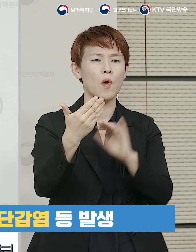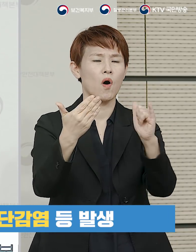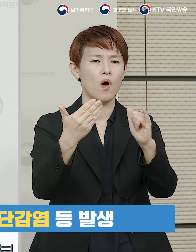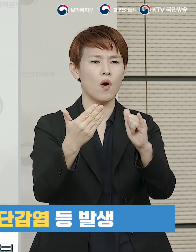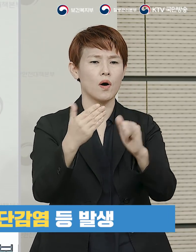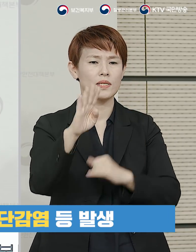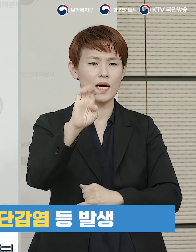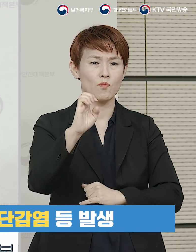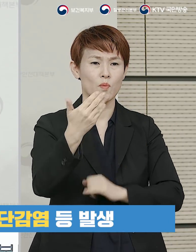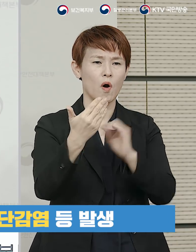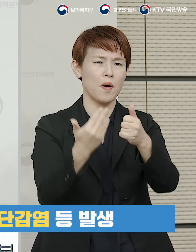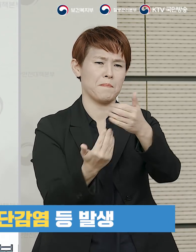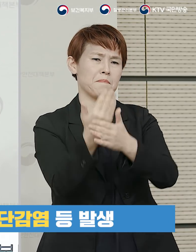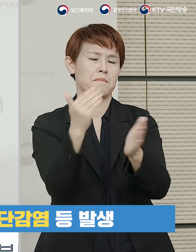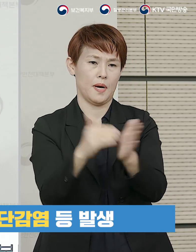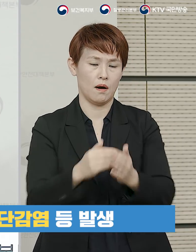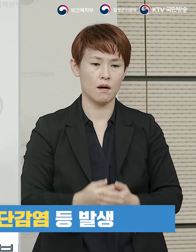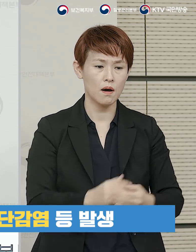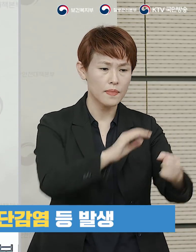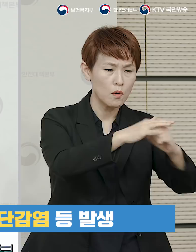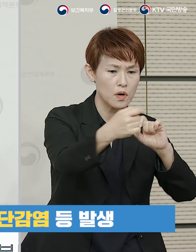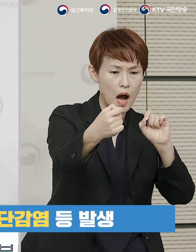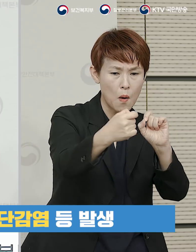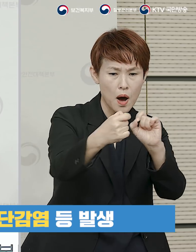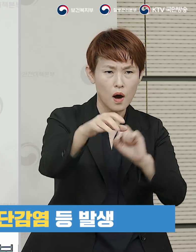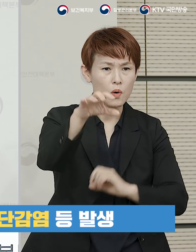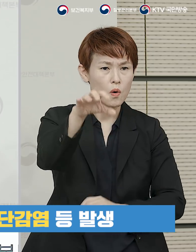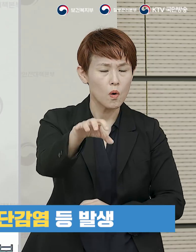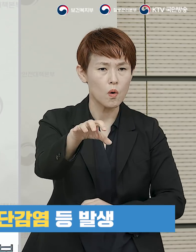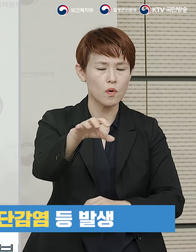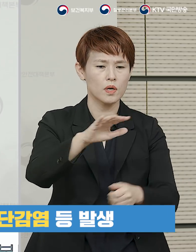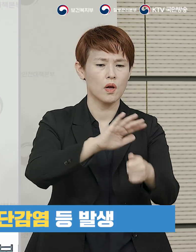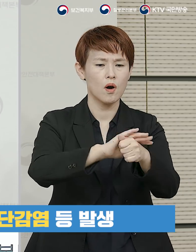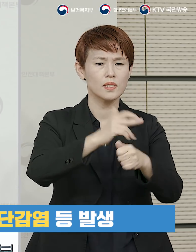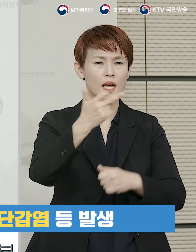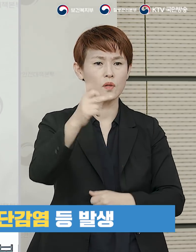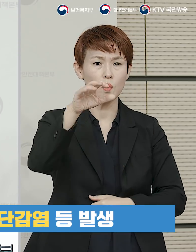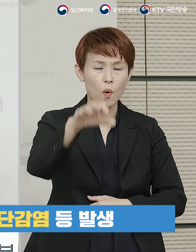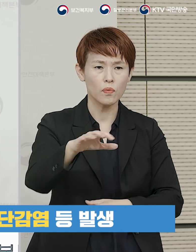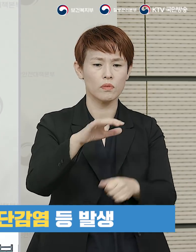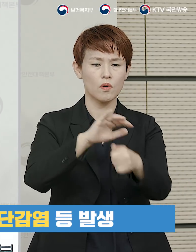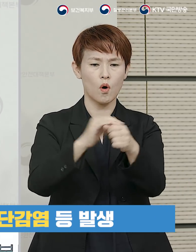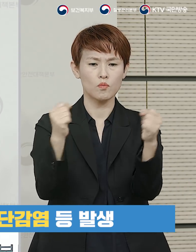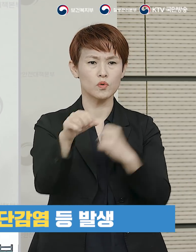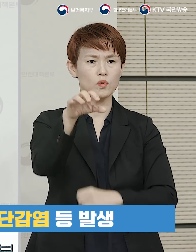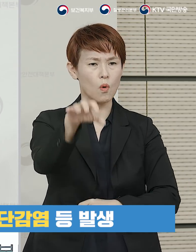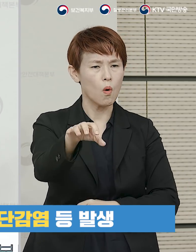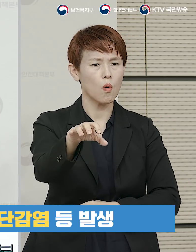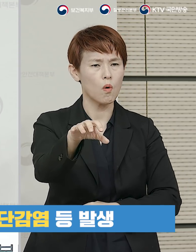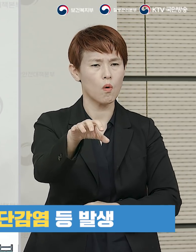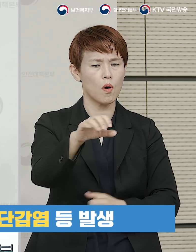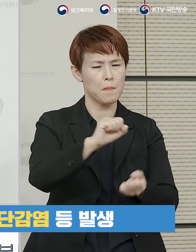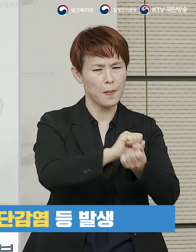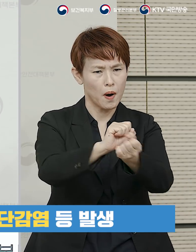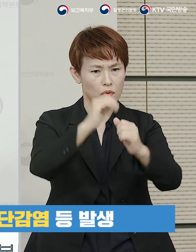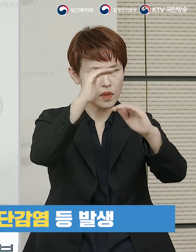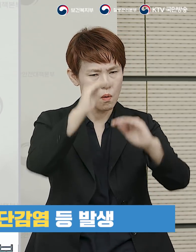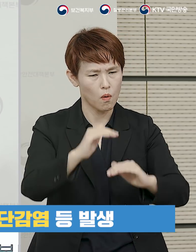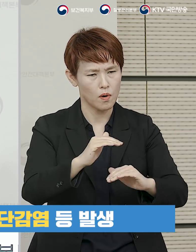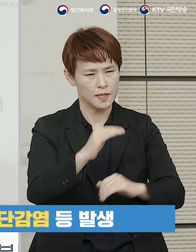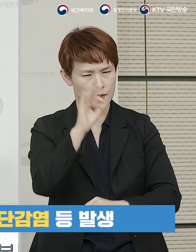대구와 인접한 지역인 경산시와 경북 지역의 전반적인 상황에 대하여